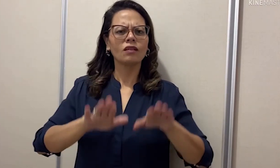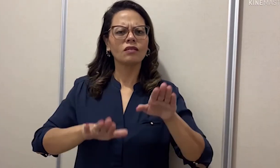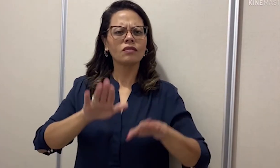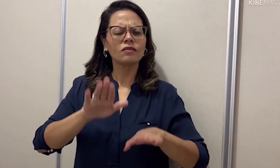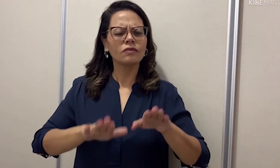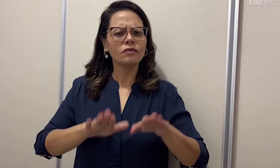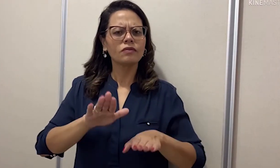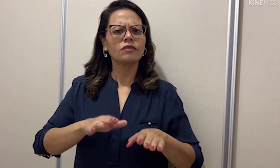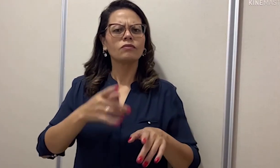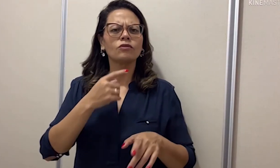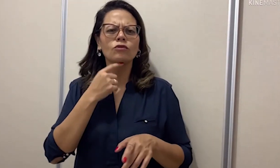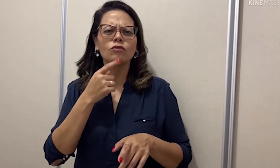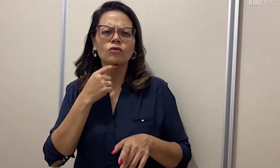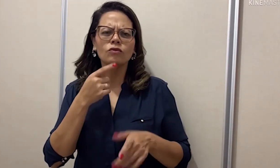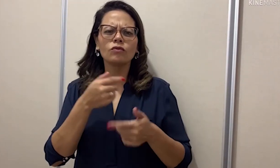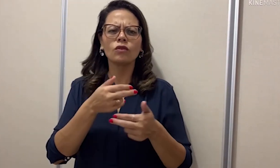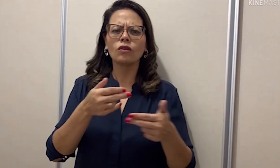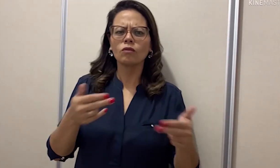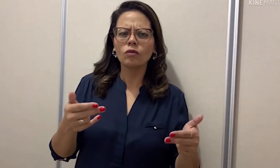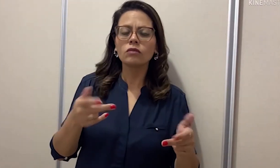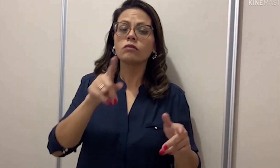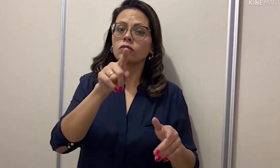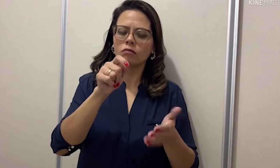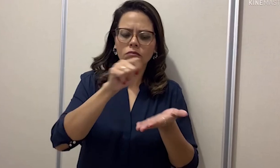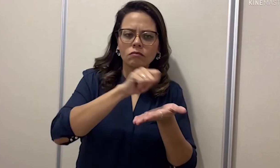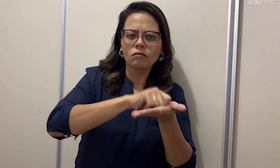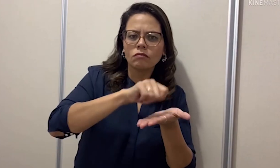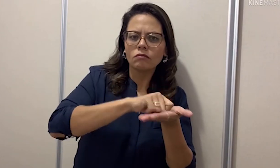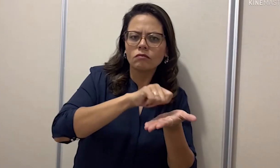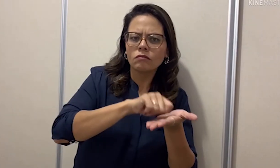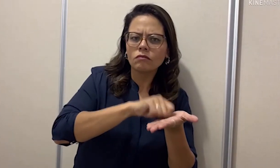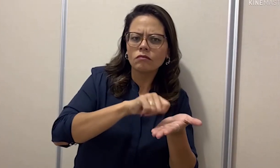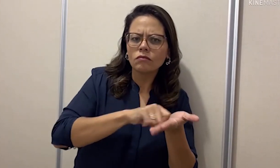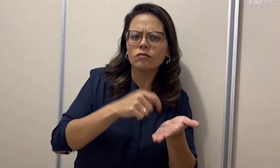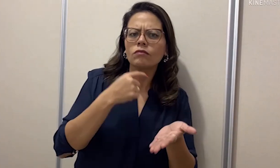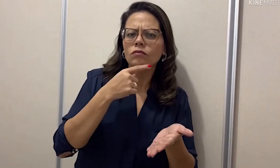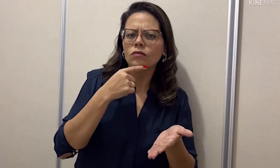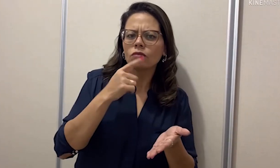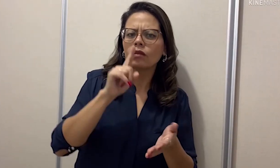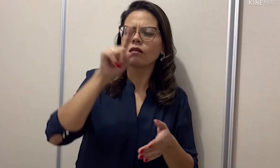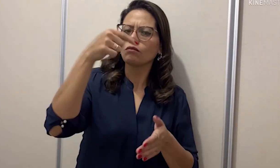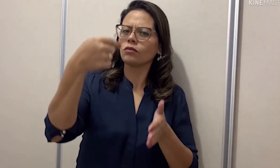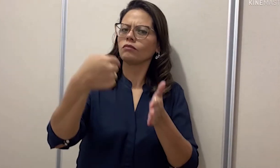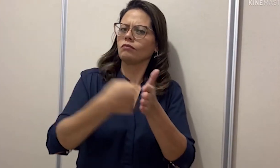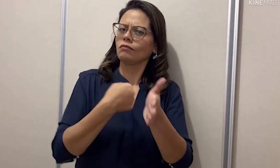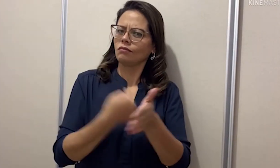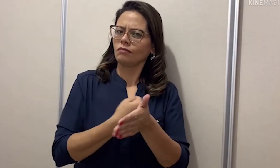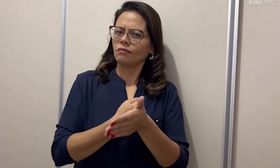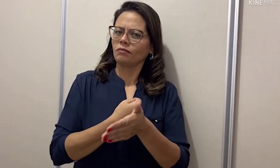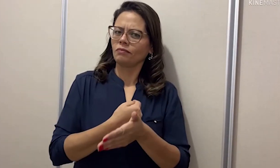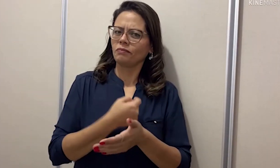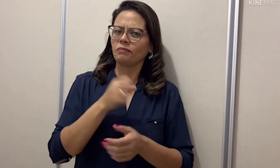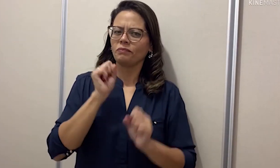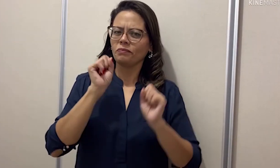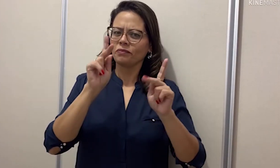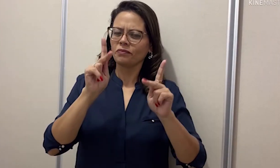Também, se porventura você ficou com alguma dúvida, anota essas dúvidas e depois me pergunte.